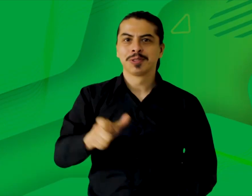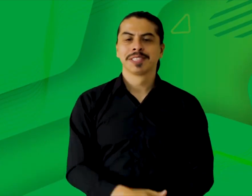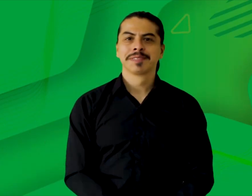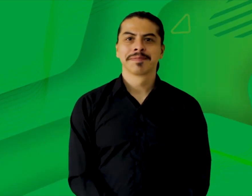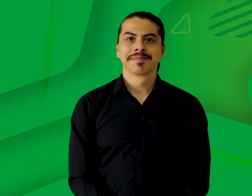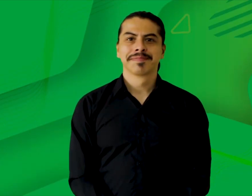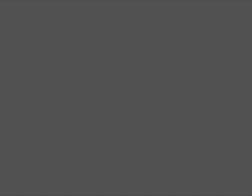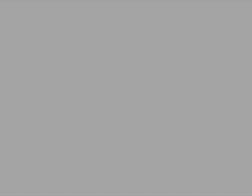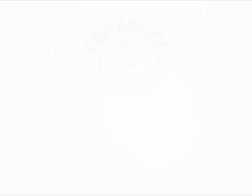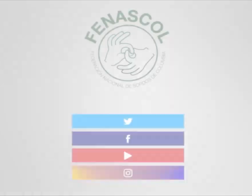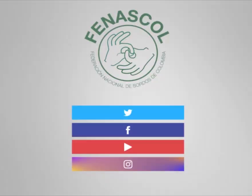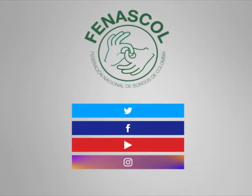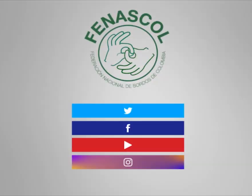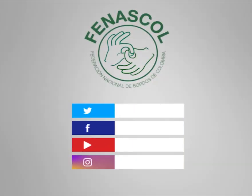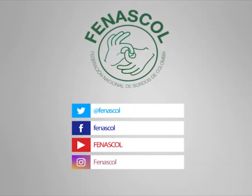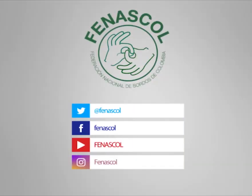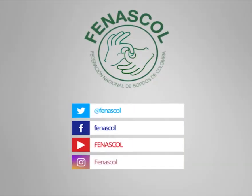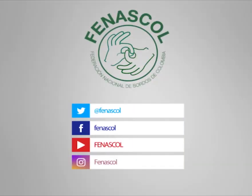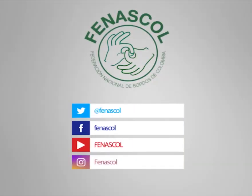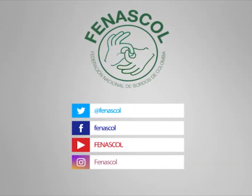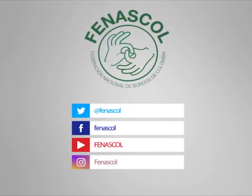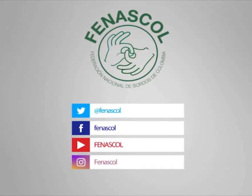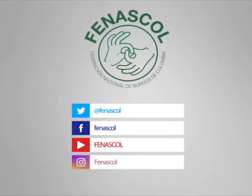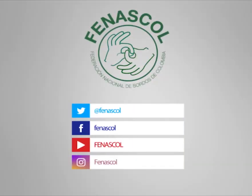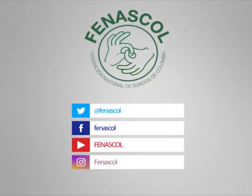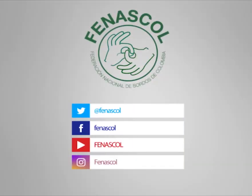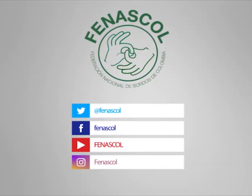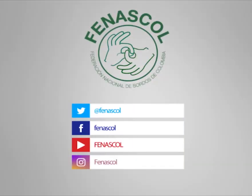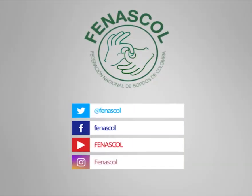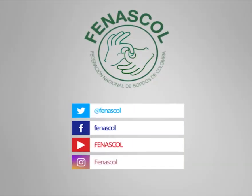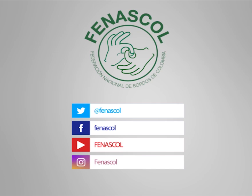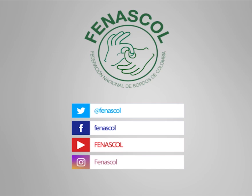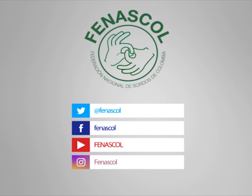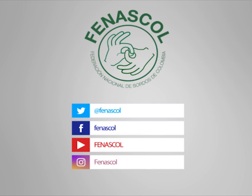comisión. Gracias por ver el video.